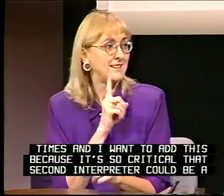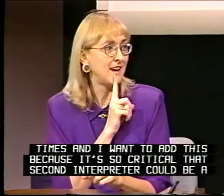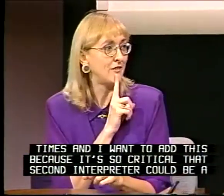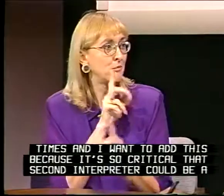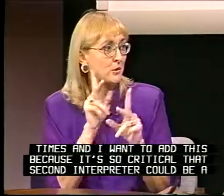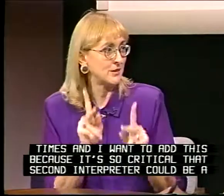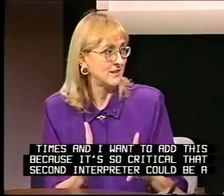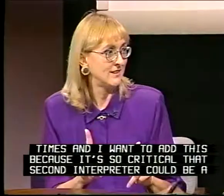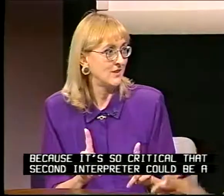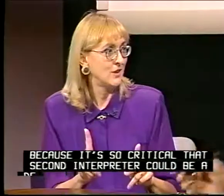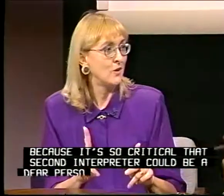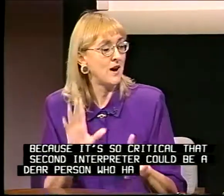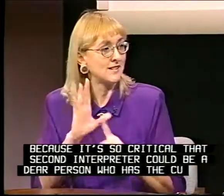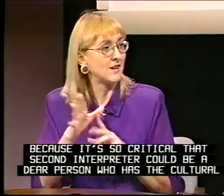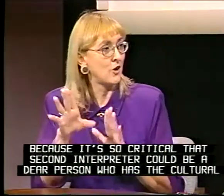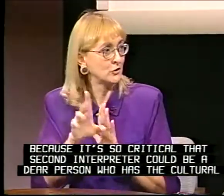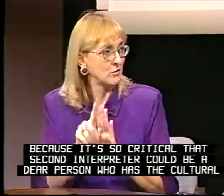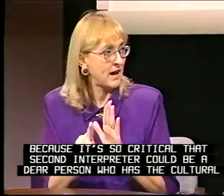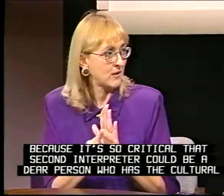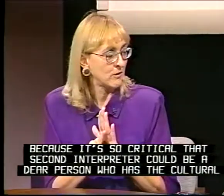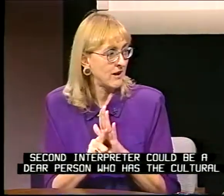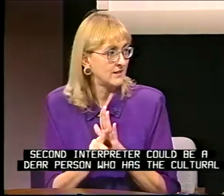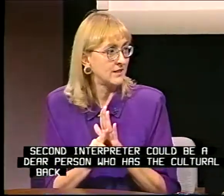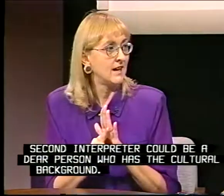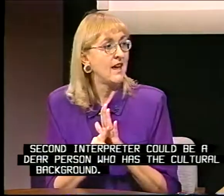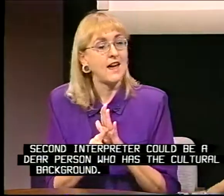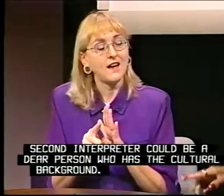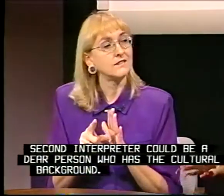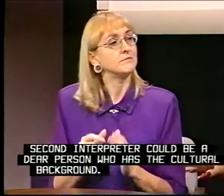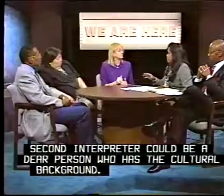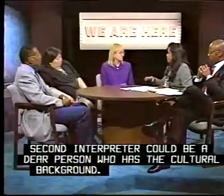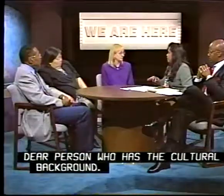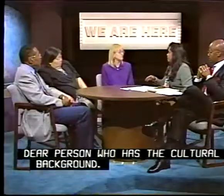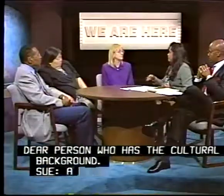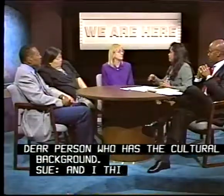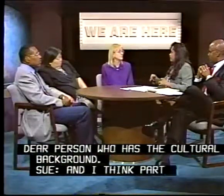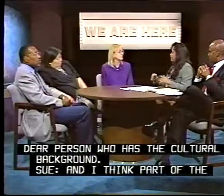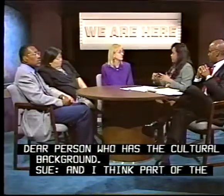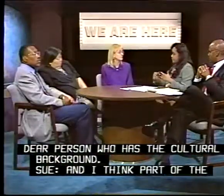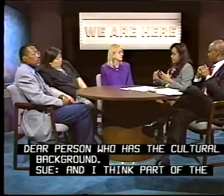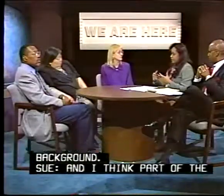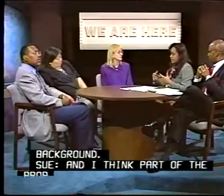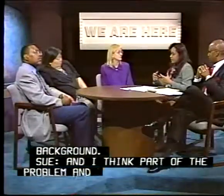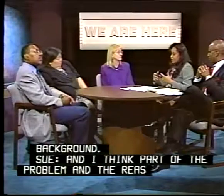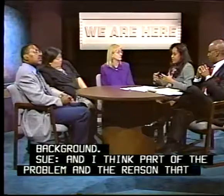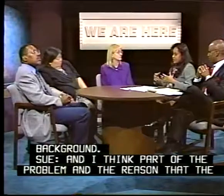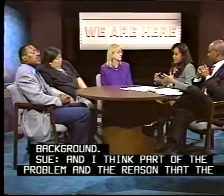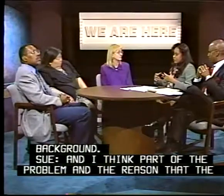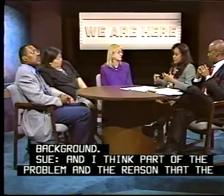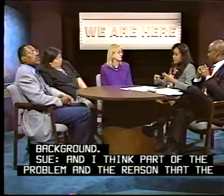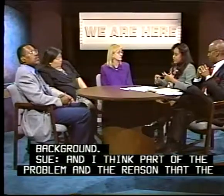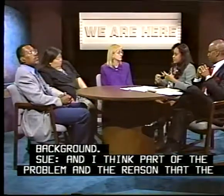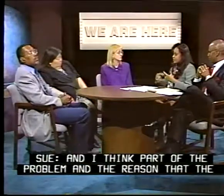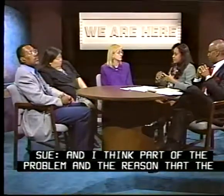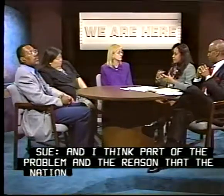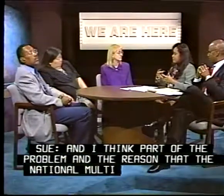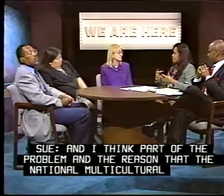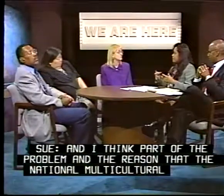deaf person who has the cultural background. And I think part of the problem and the reason that the National Multicultural Interpreter Project